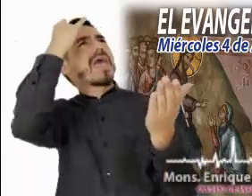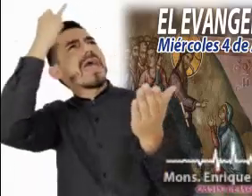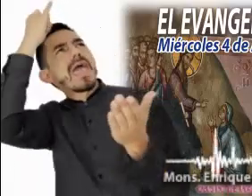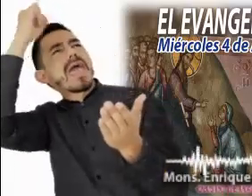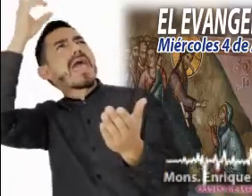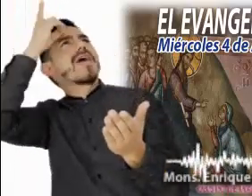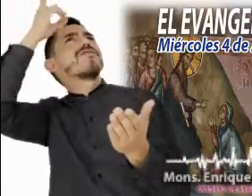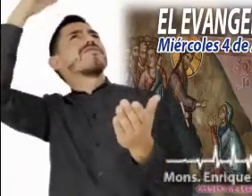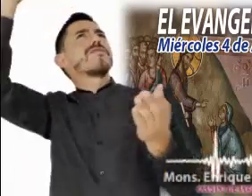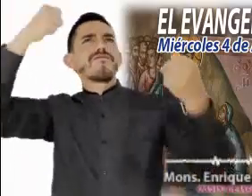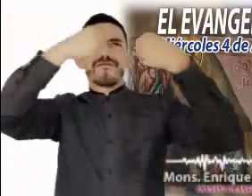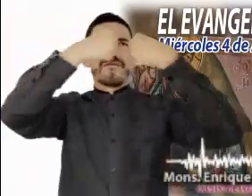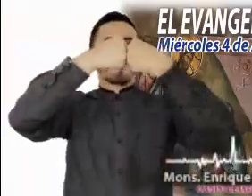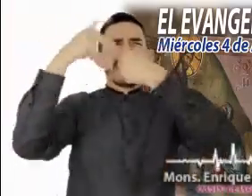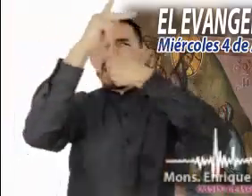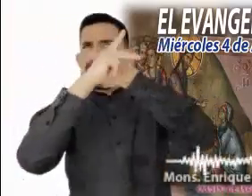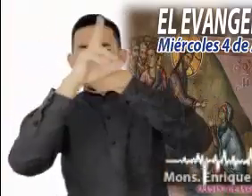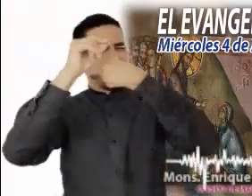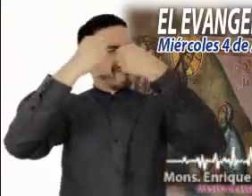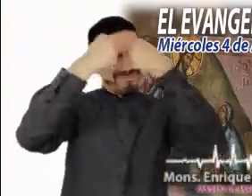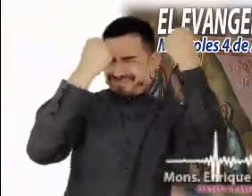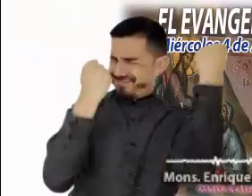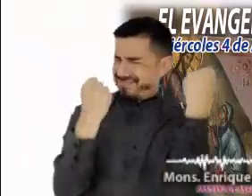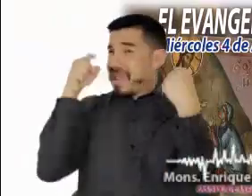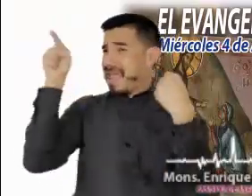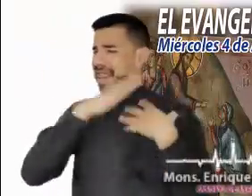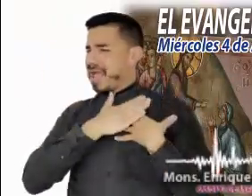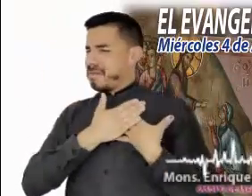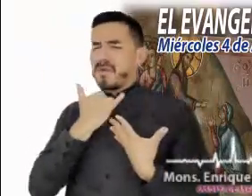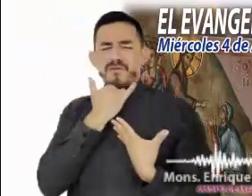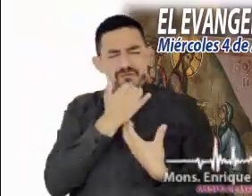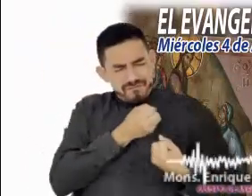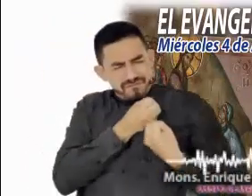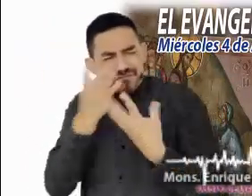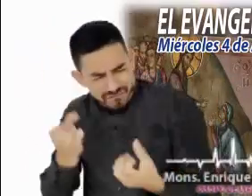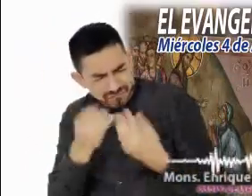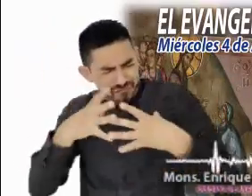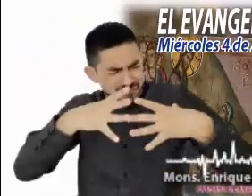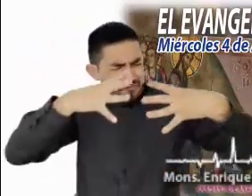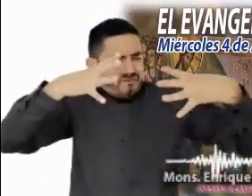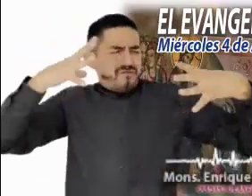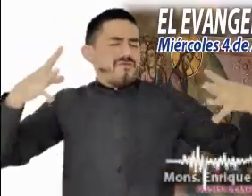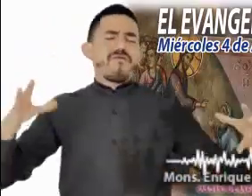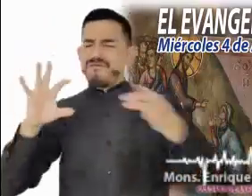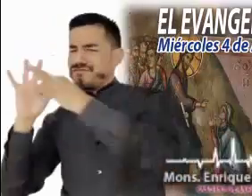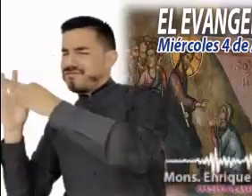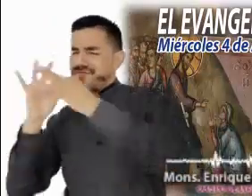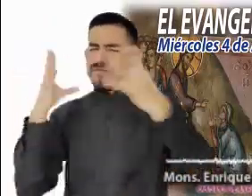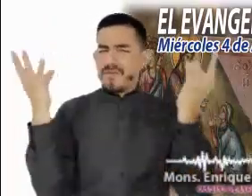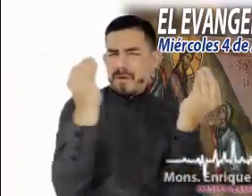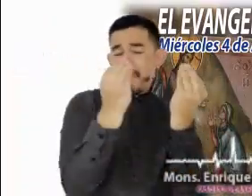que va más allá de las fronteras de los hombres y cuyo amor y misericordia supera todas las barreras.